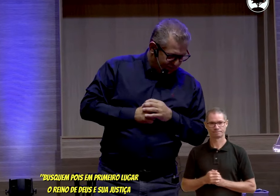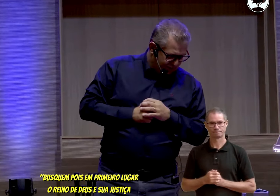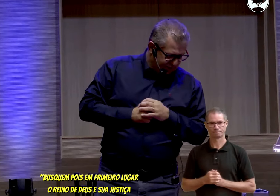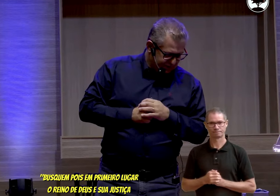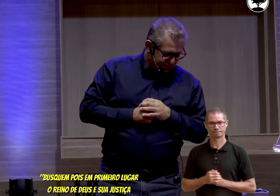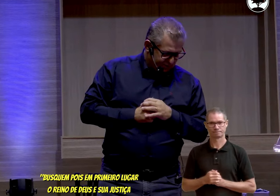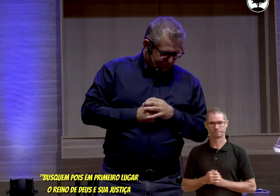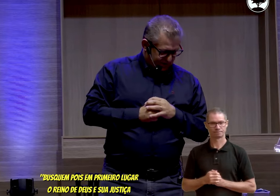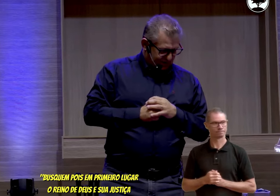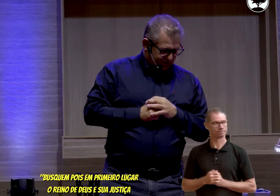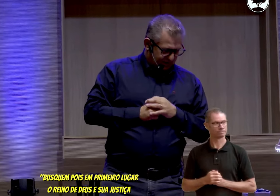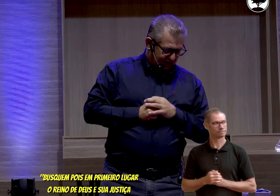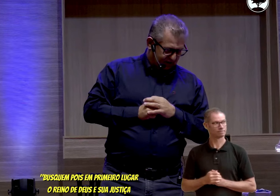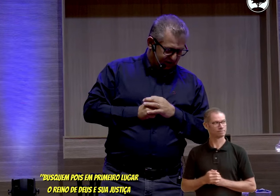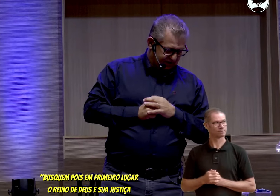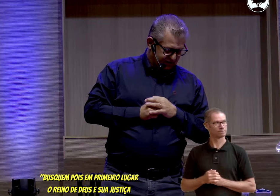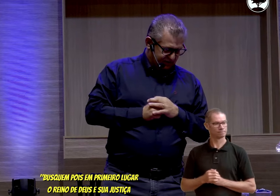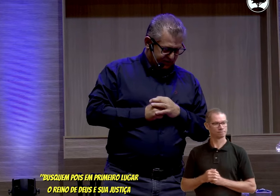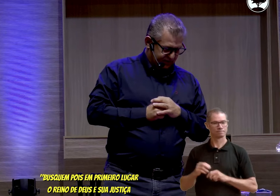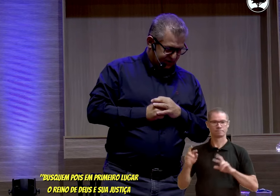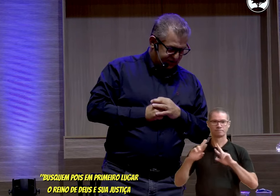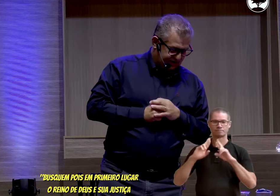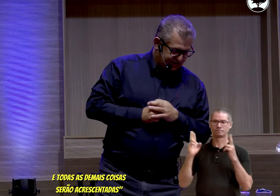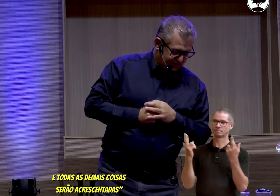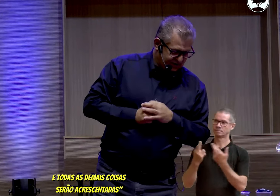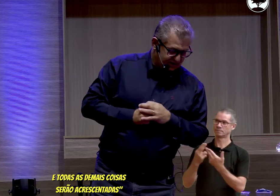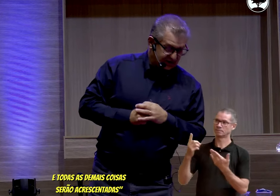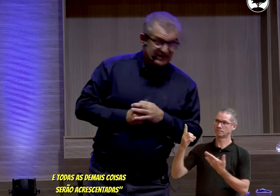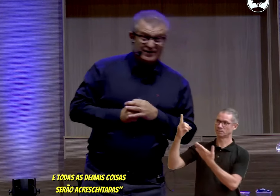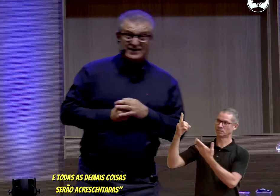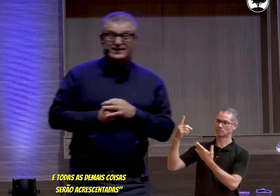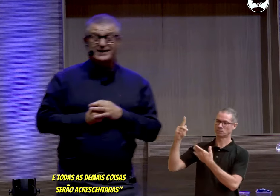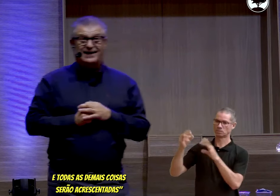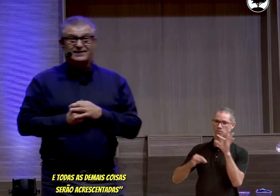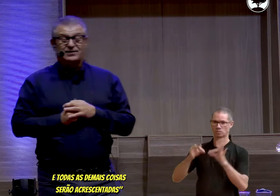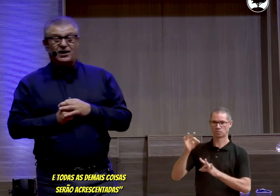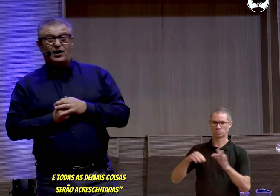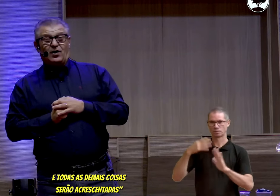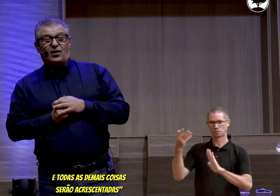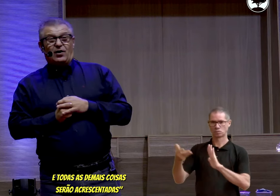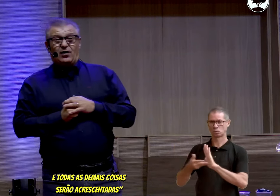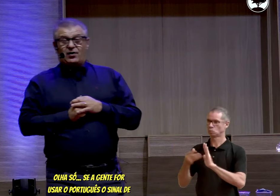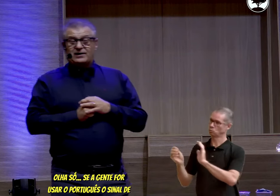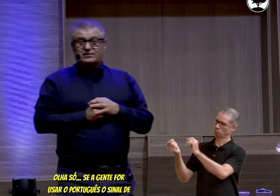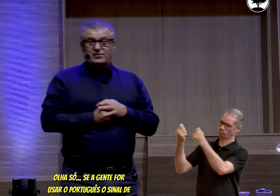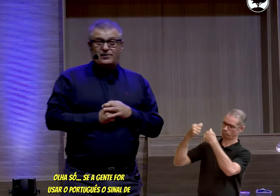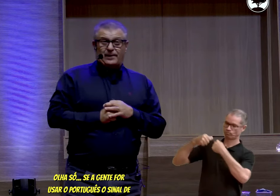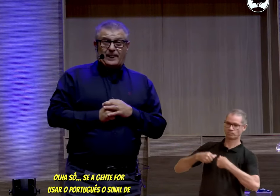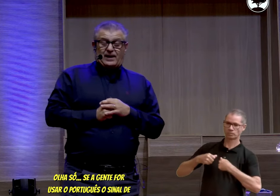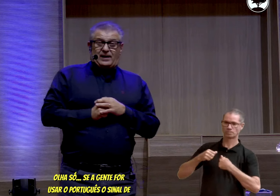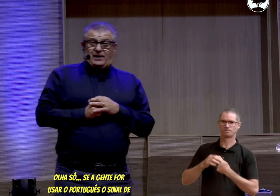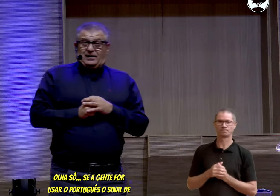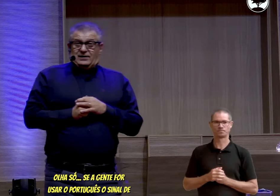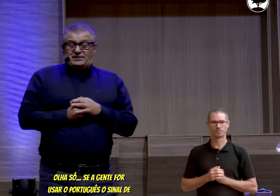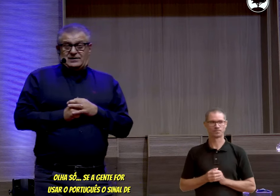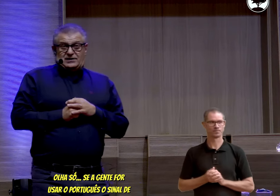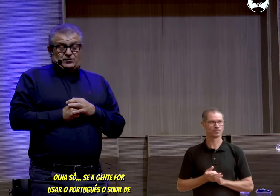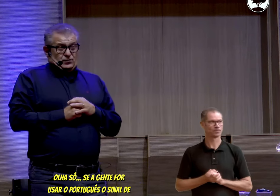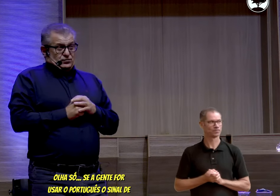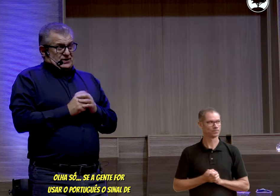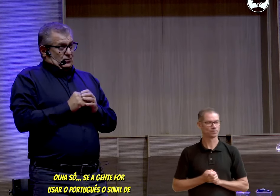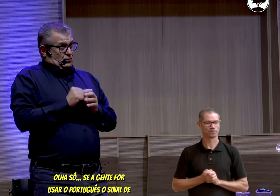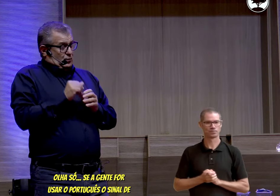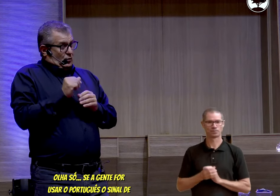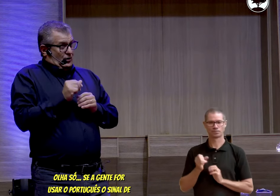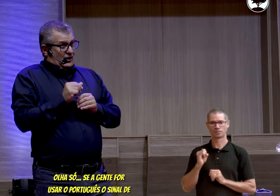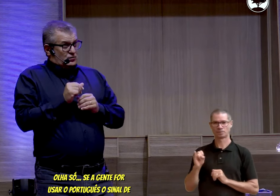Busquem, pois, o primeiro lugar é o reino de Deus e sua justiça e todas as coisas serão acrescentadas, olha só, se a gente